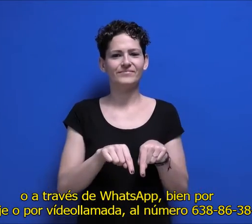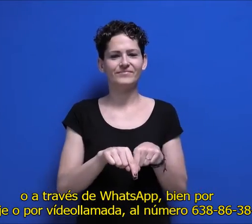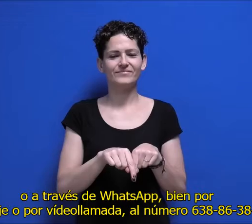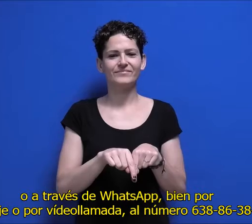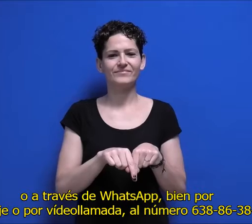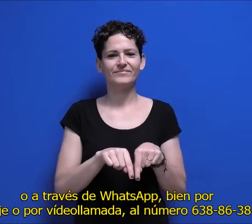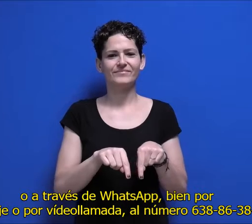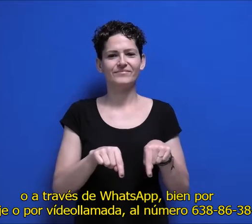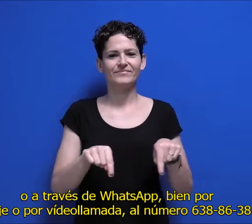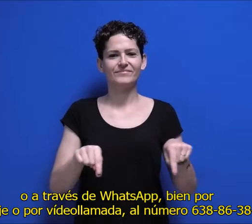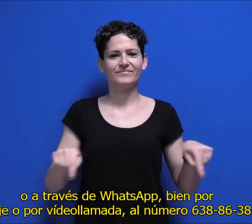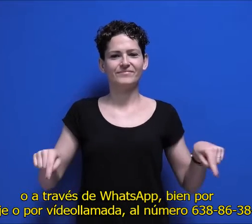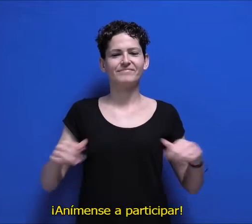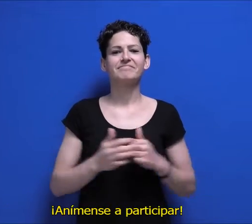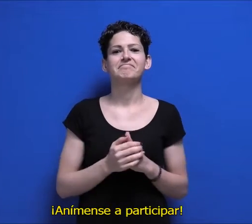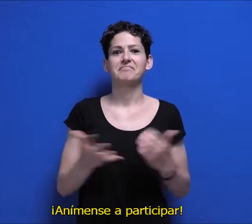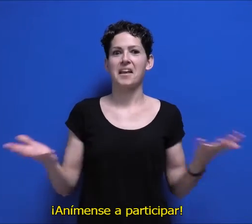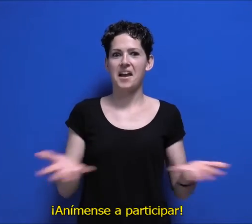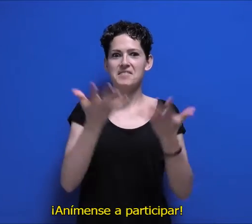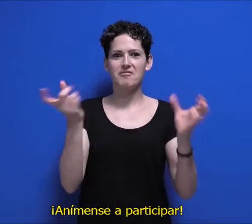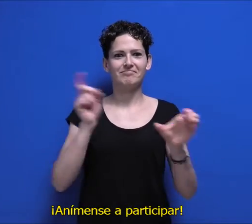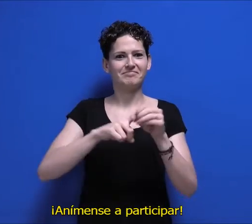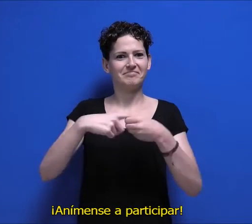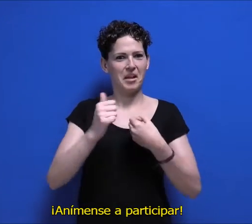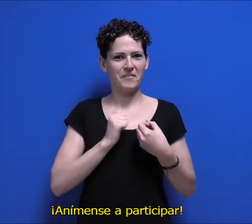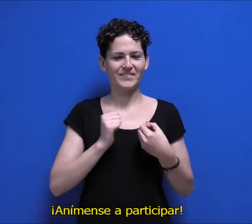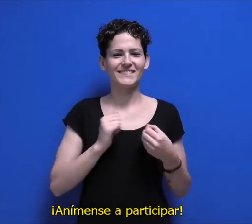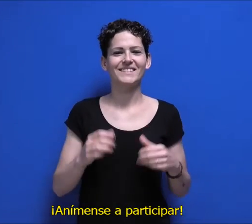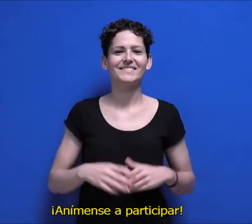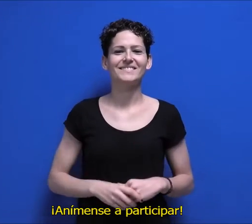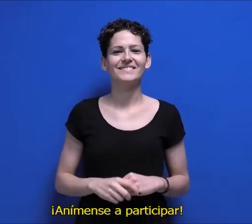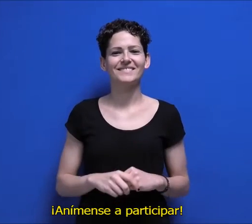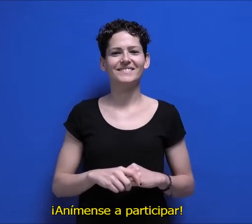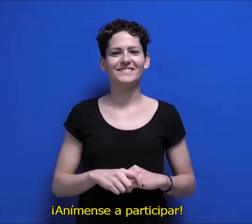638-863807. ¡Anímense a participar! ¡Gracias!